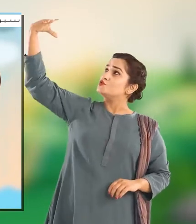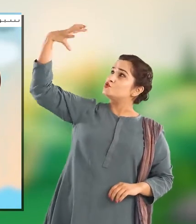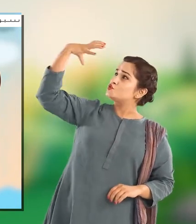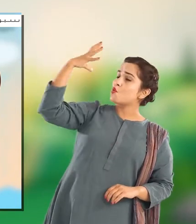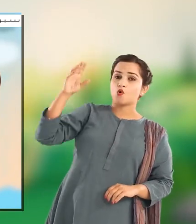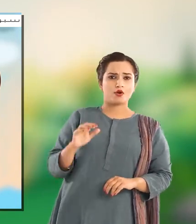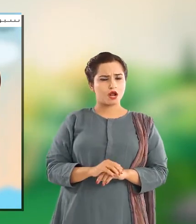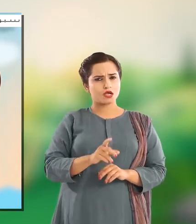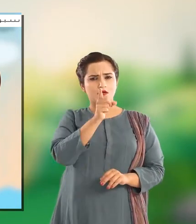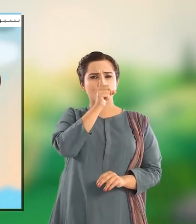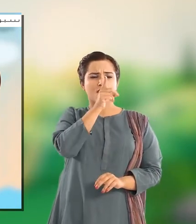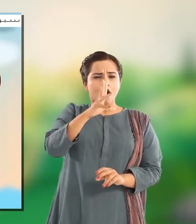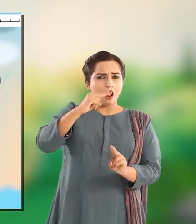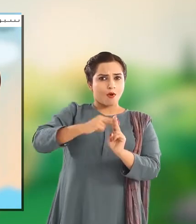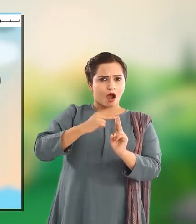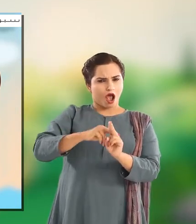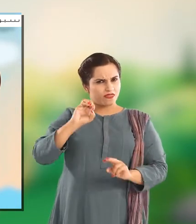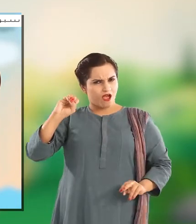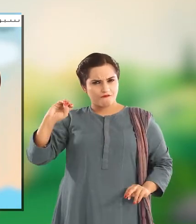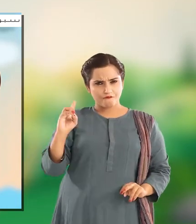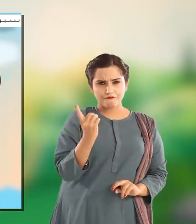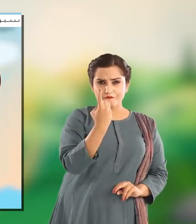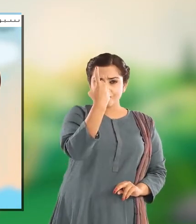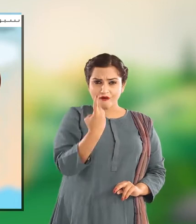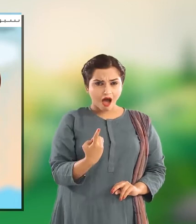ذریعہ ہے Is sun the only source of heat